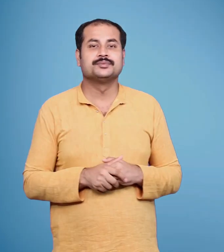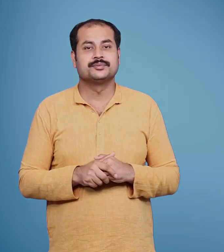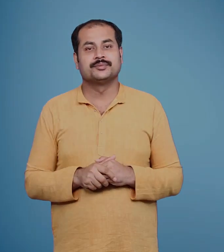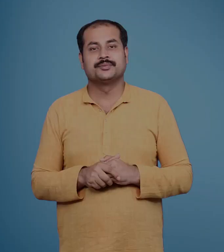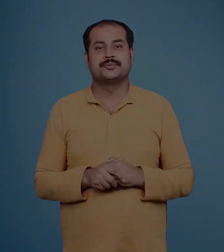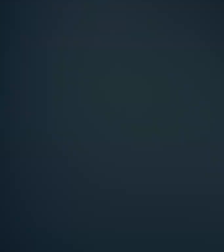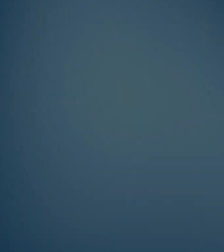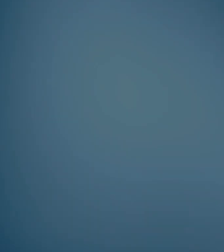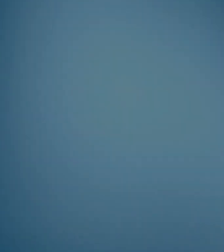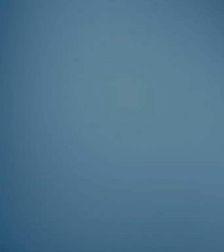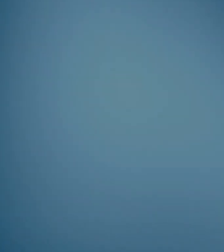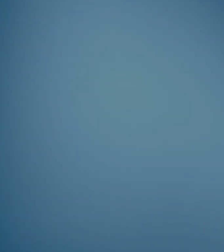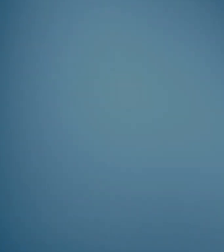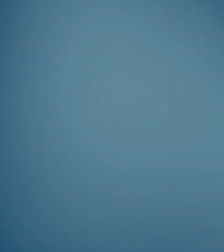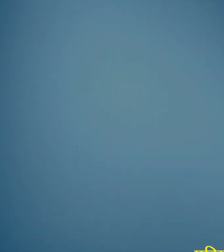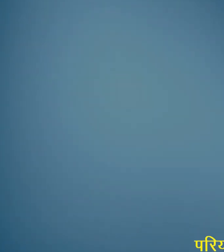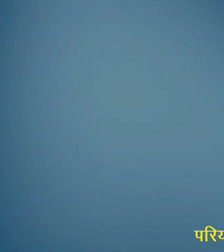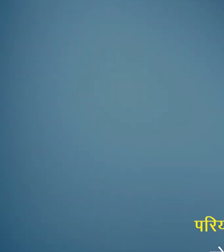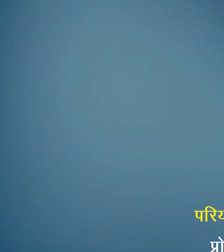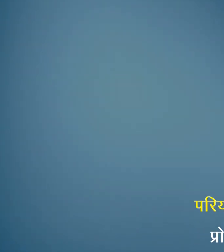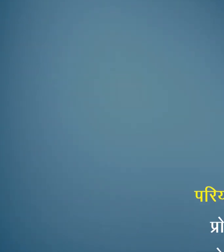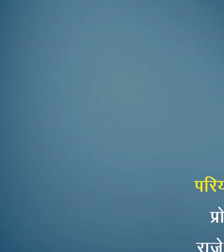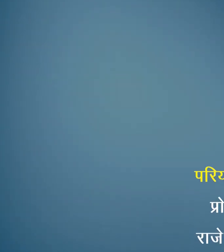के बात कर